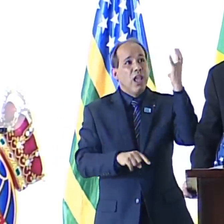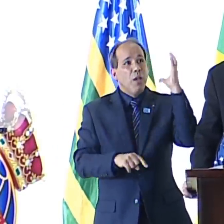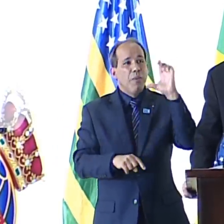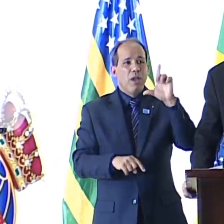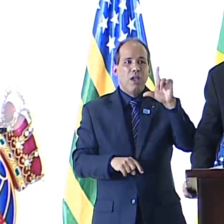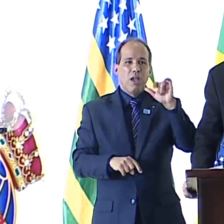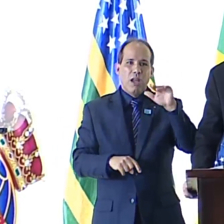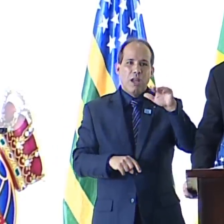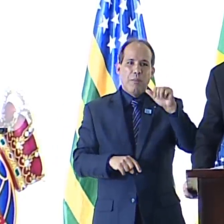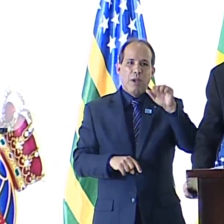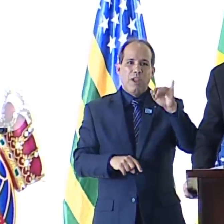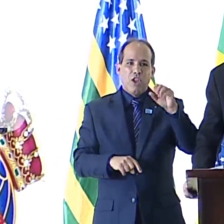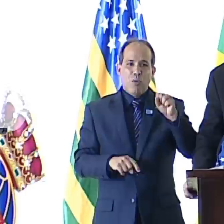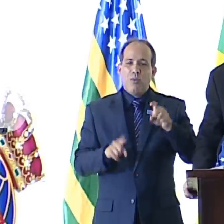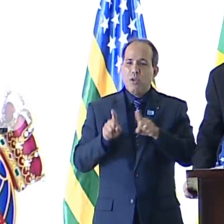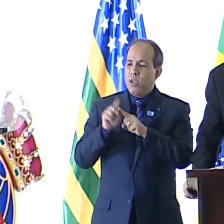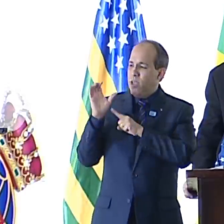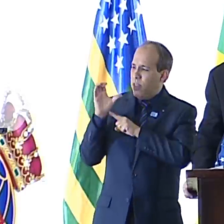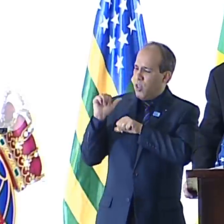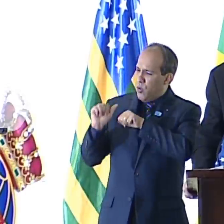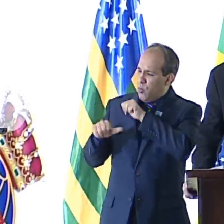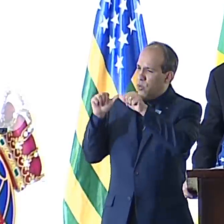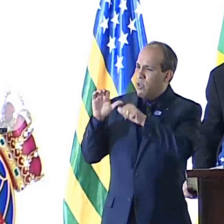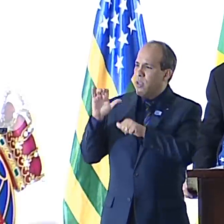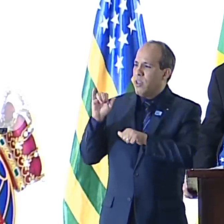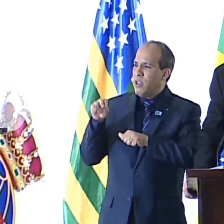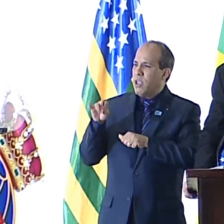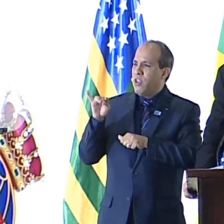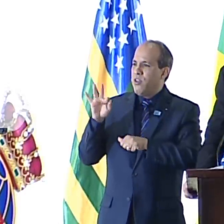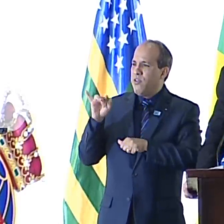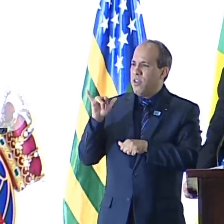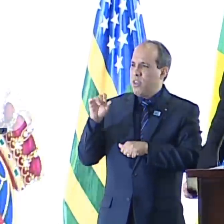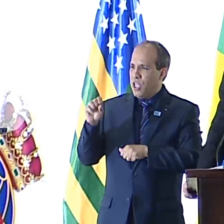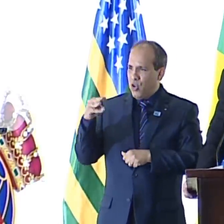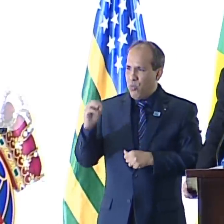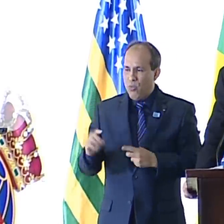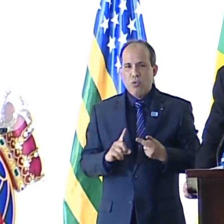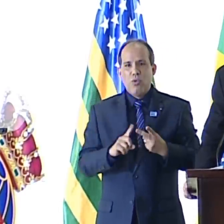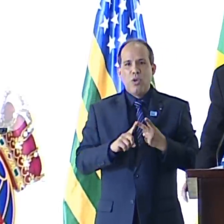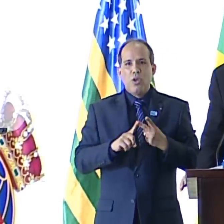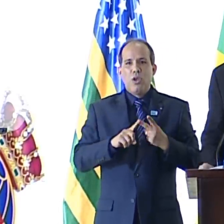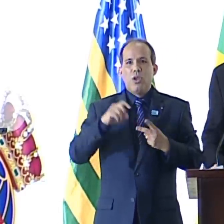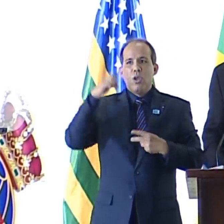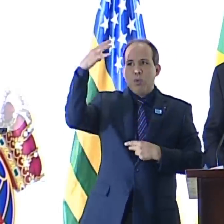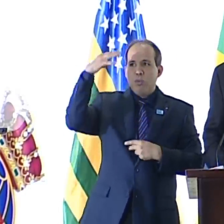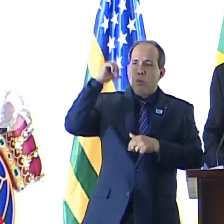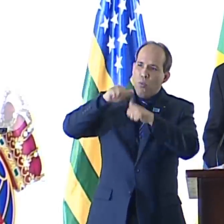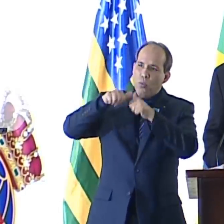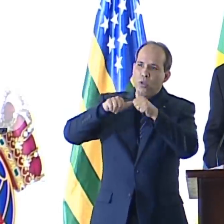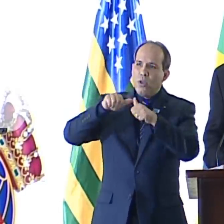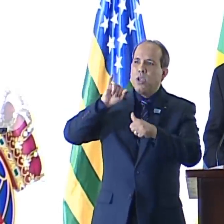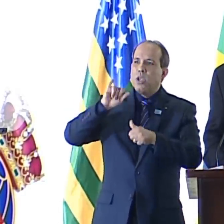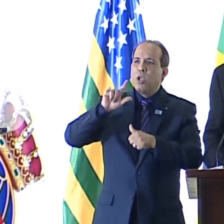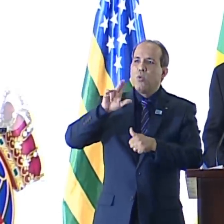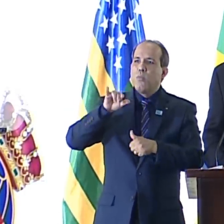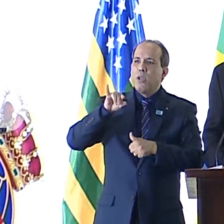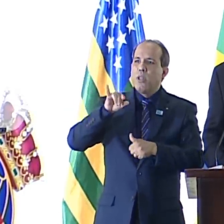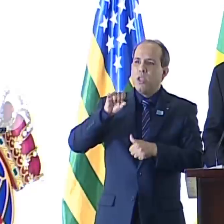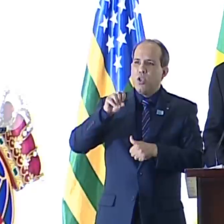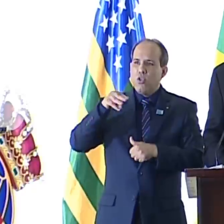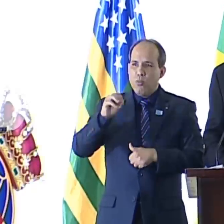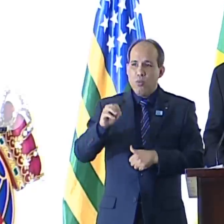Tomam a ciência e a transformam em cientificismo. Tomam a iluminação e a transformam em iluminismo.